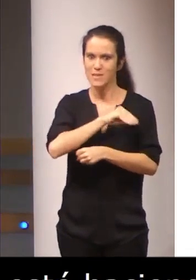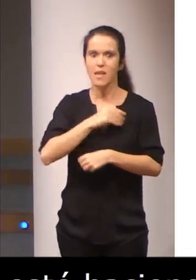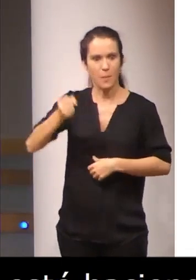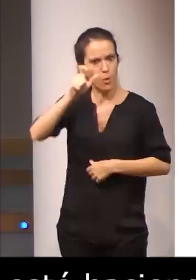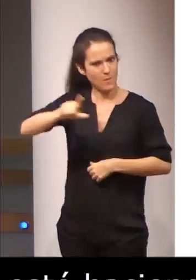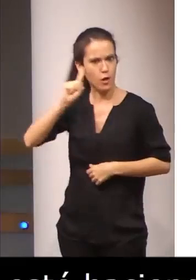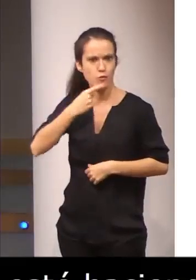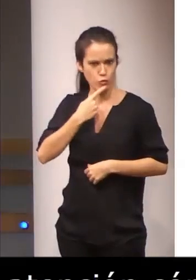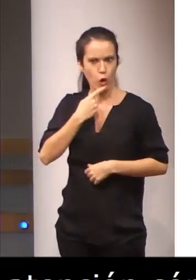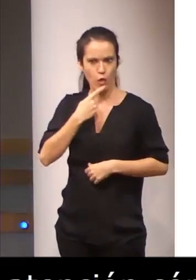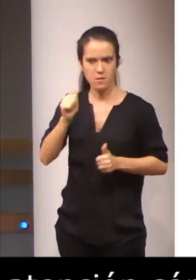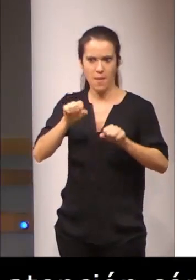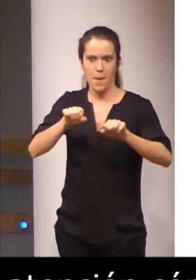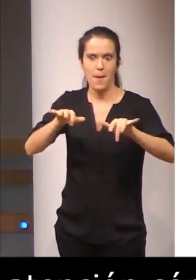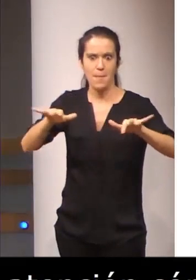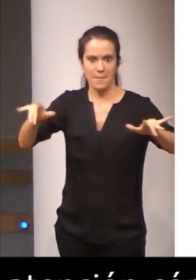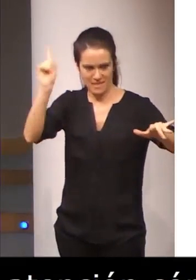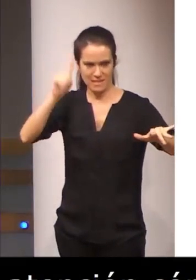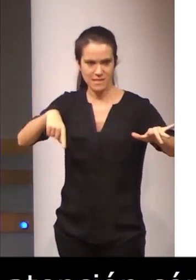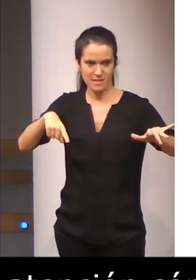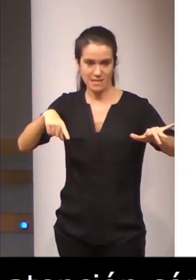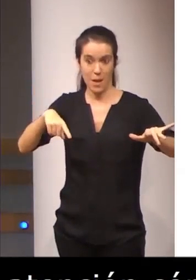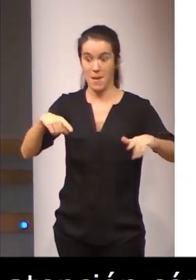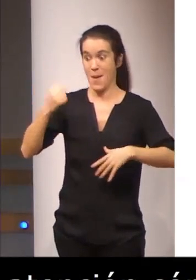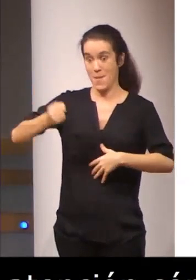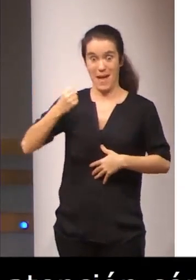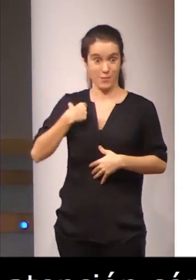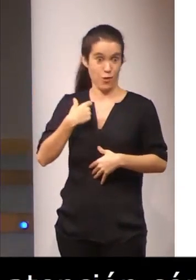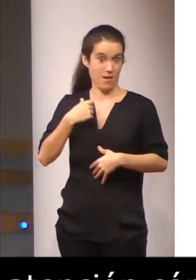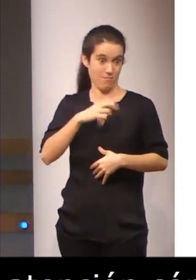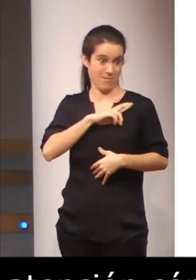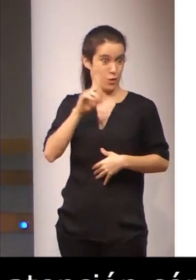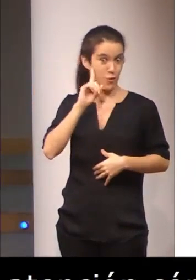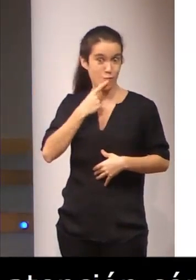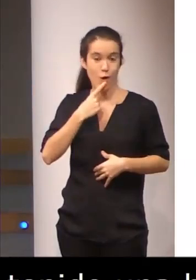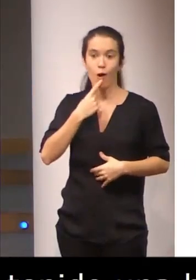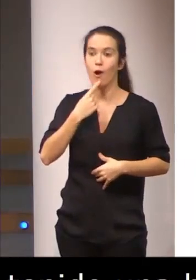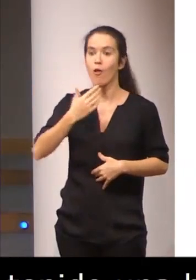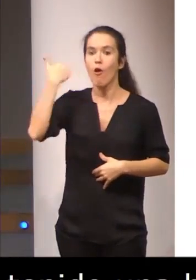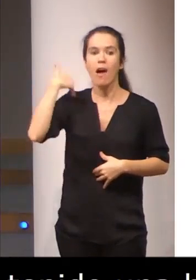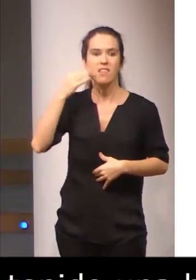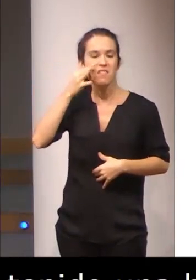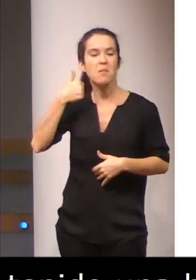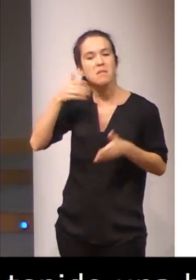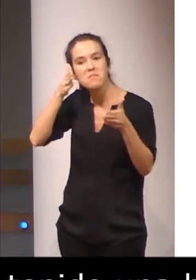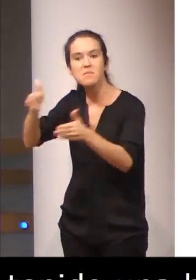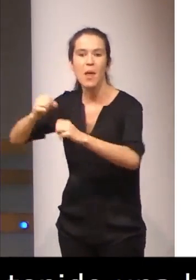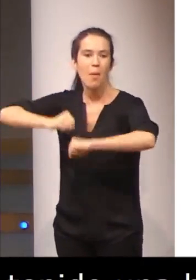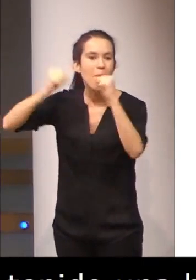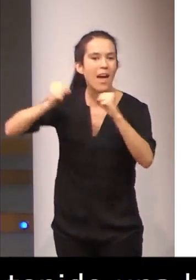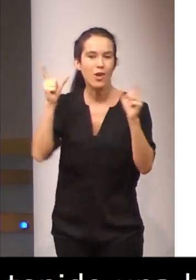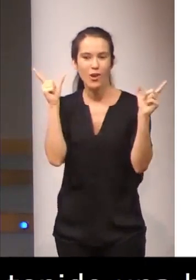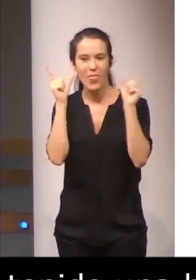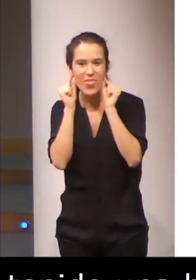sordas, cuando esa pastoral del sordo estaba abocada a las personas mayores que pierden la audición.